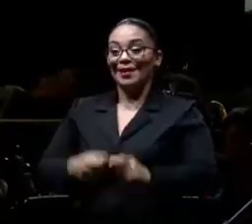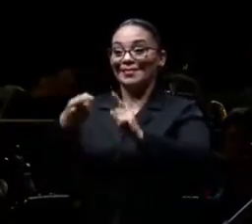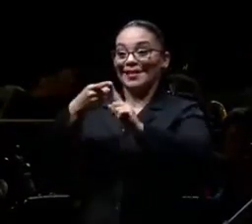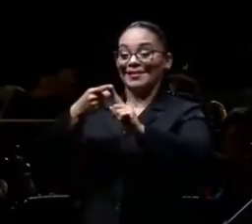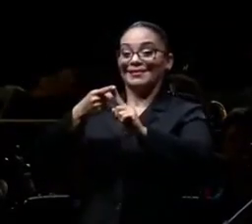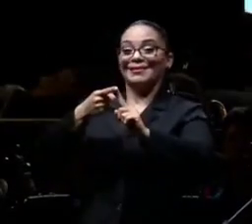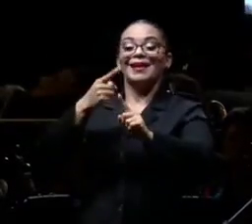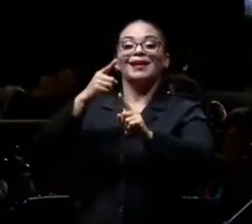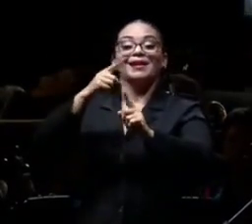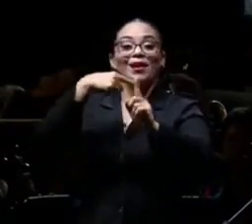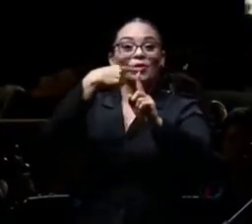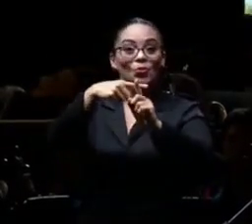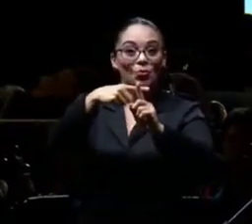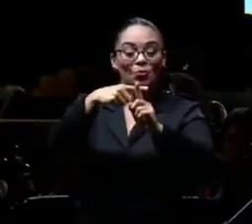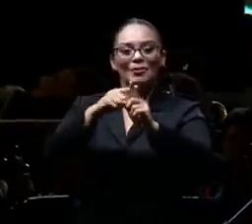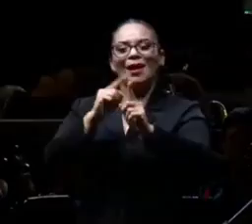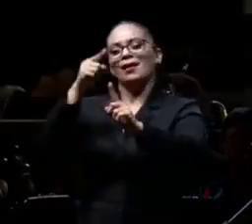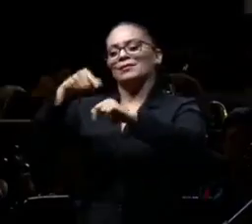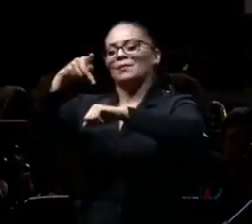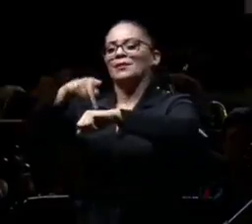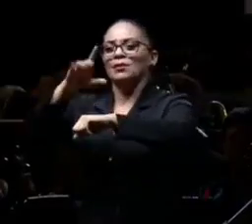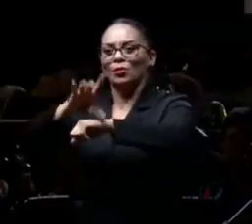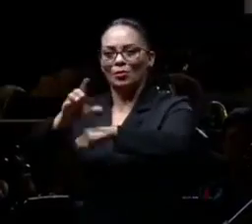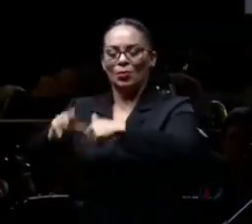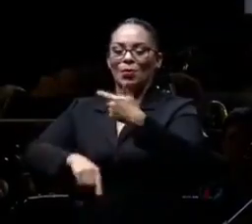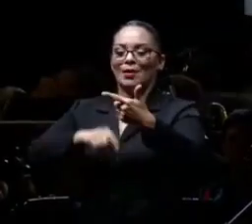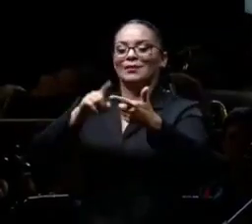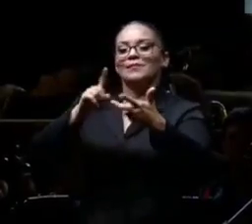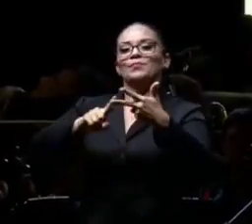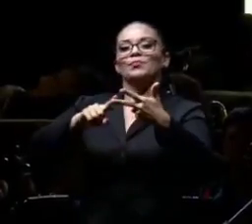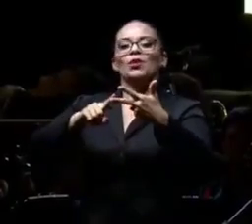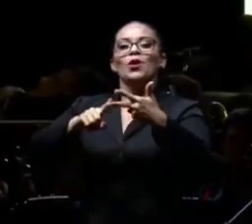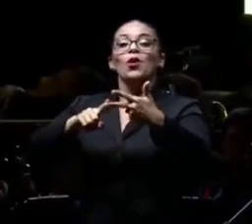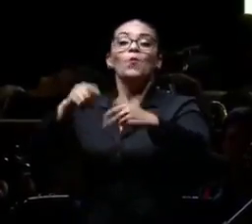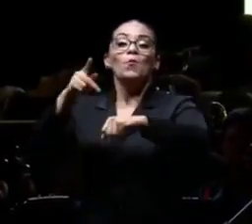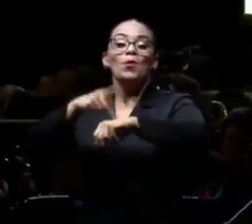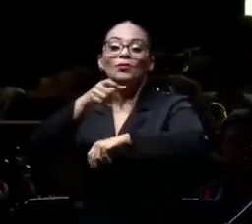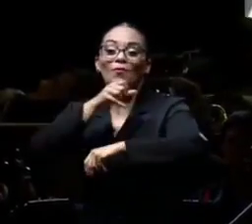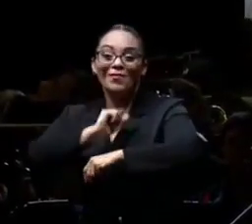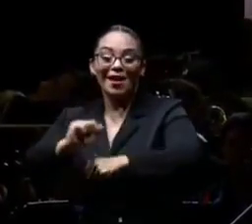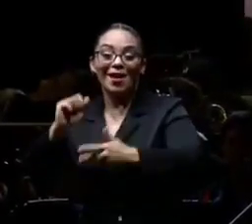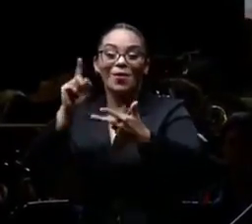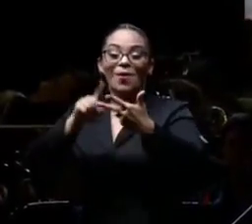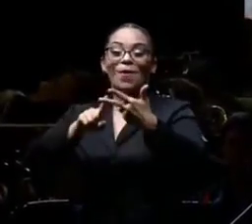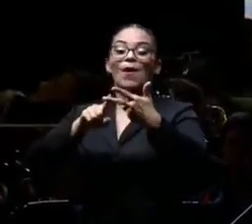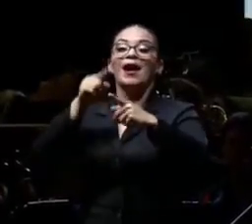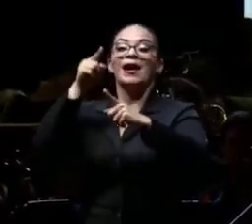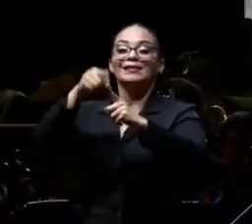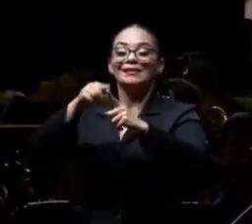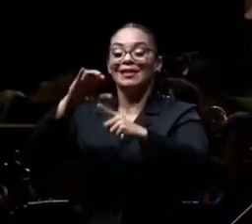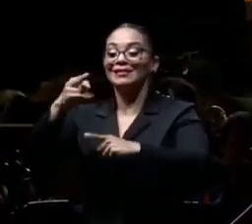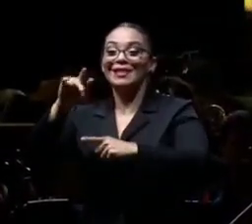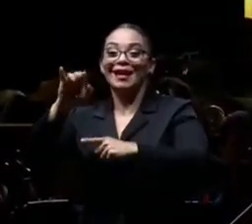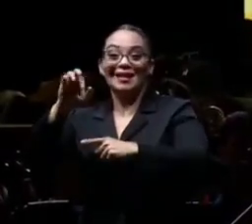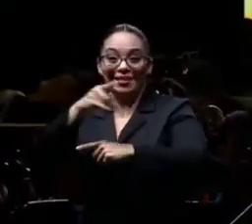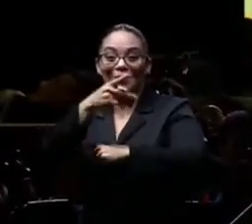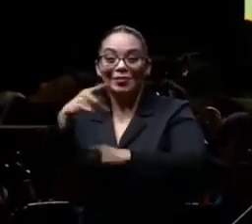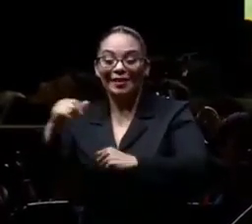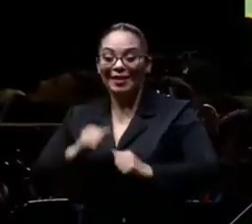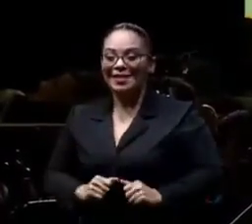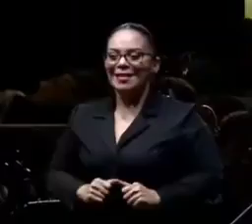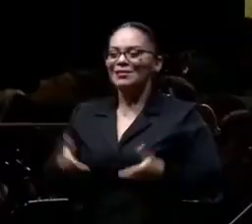Paso Canoas, desde Puerto Viejo hasta Chacarita, los hijos de esta patria libre